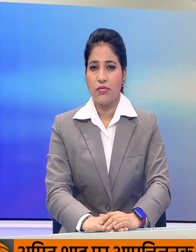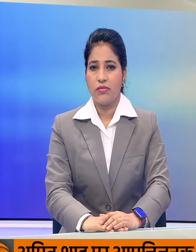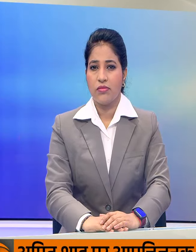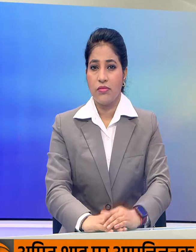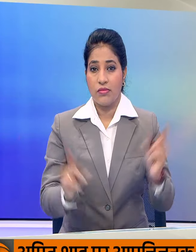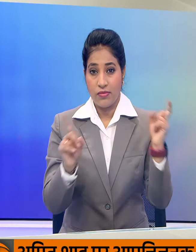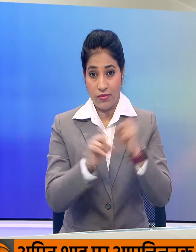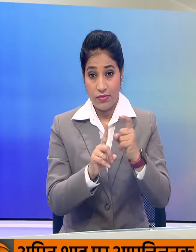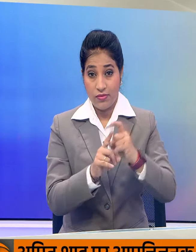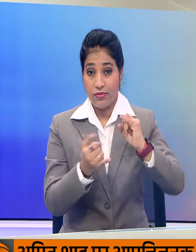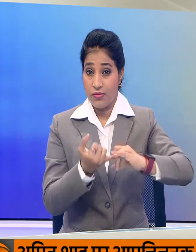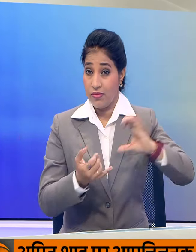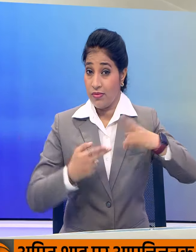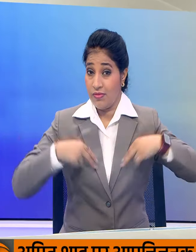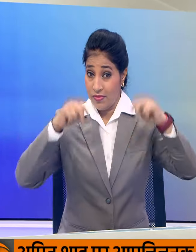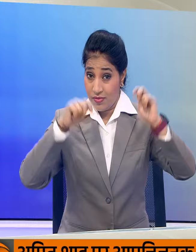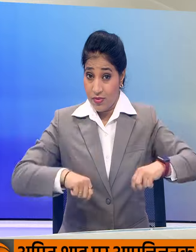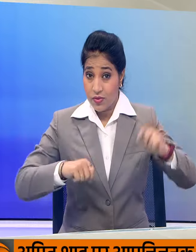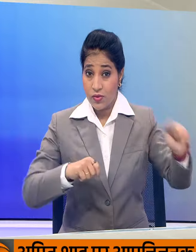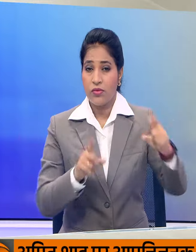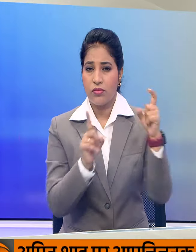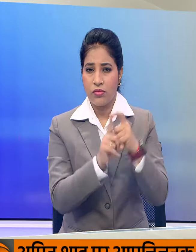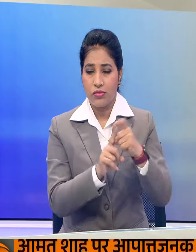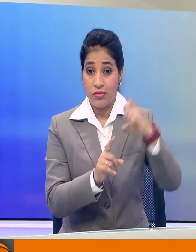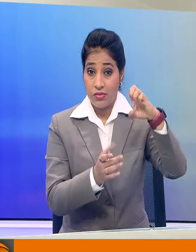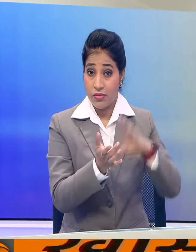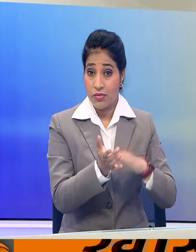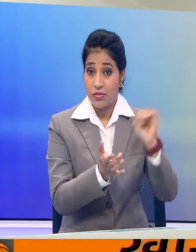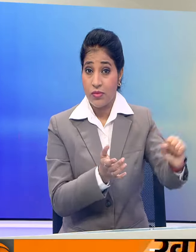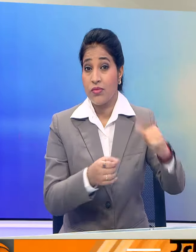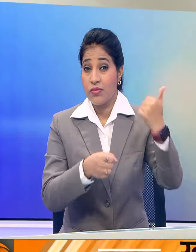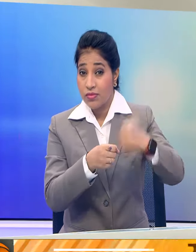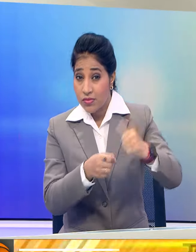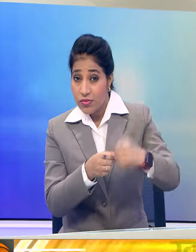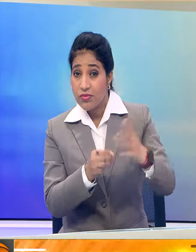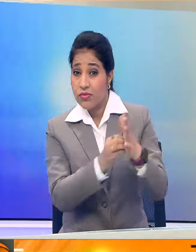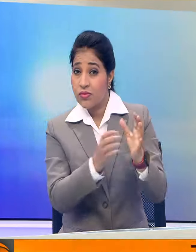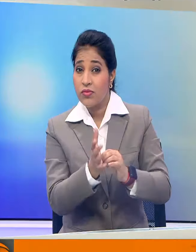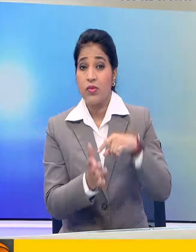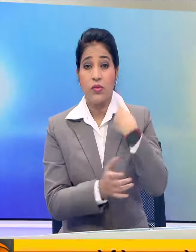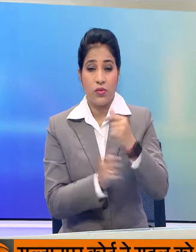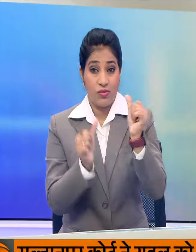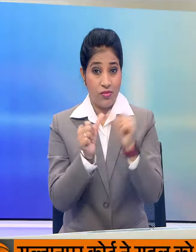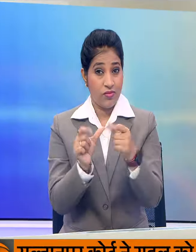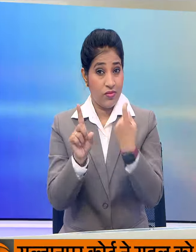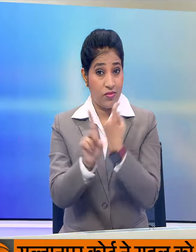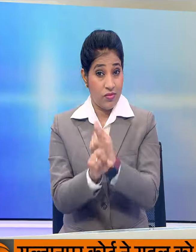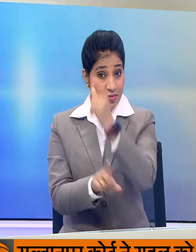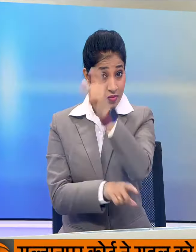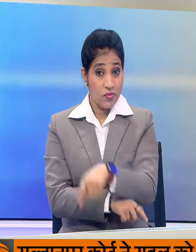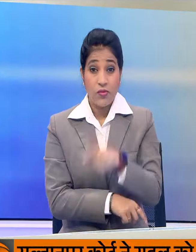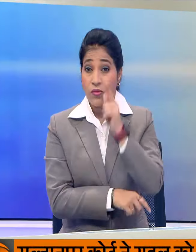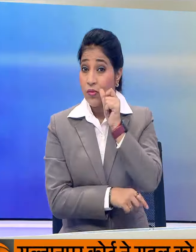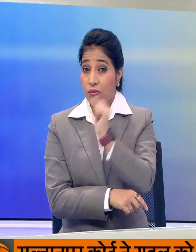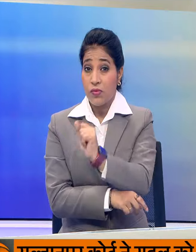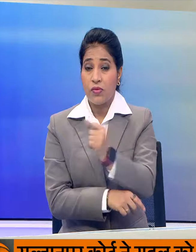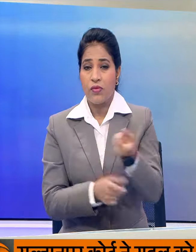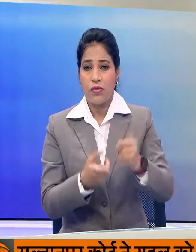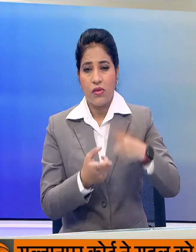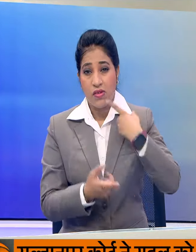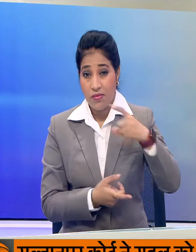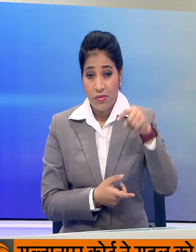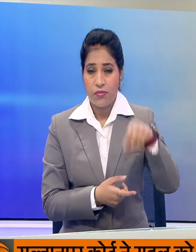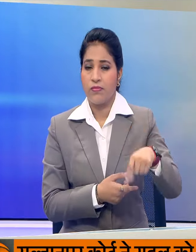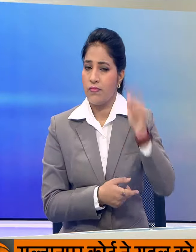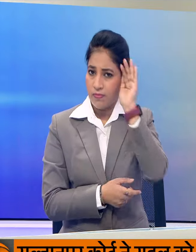डिली हाई कोट में आज डिली के मुख्यमंत्री और शराब खोटाले के आरोपी अर्विन केज रिवाल की याचिका पर सुन्वाई